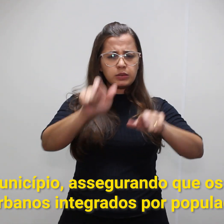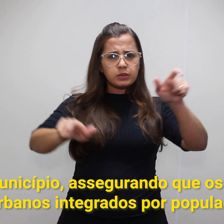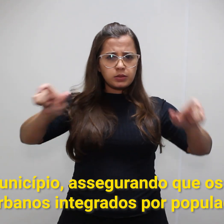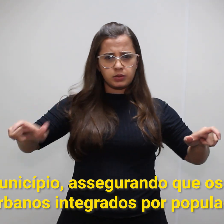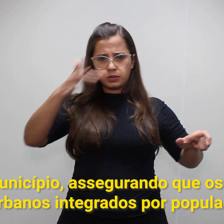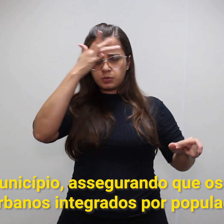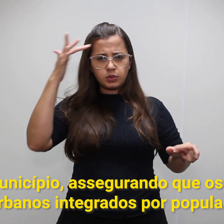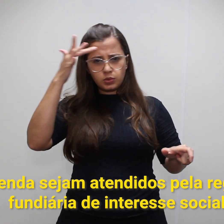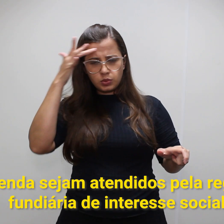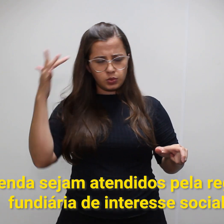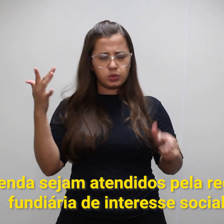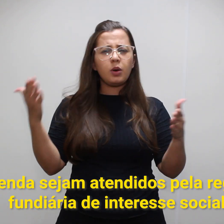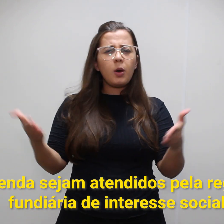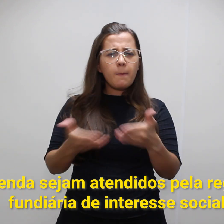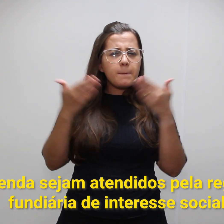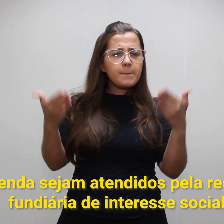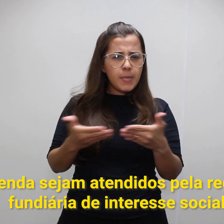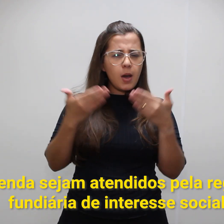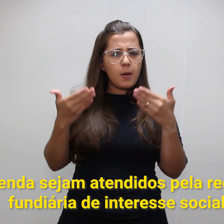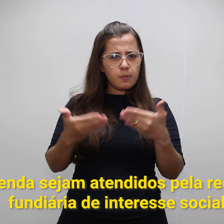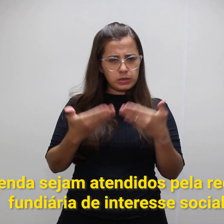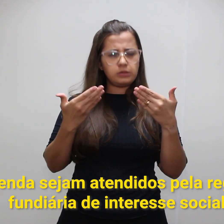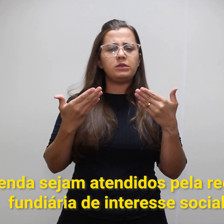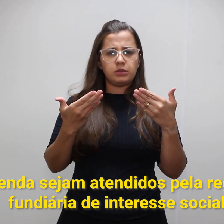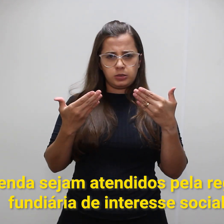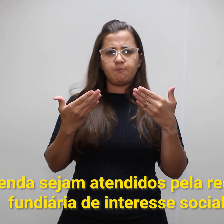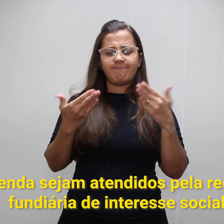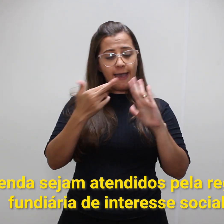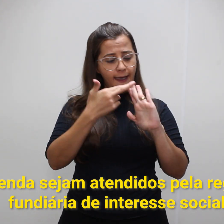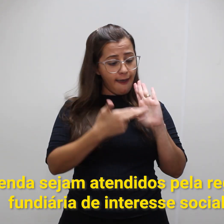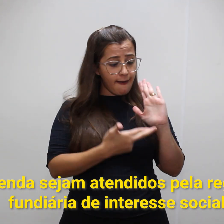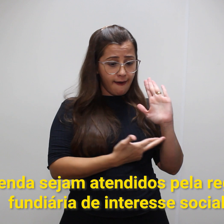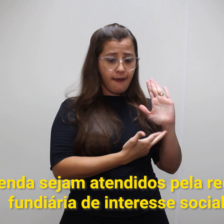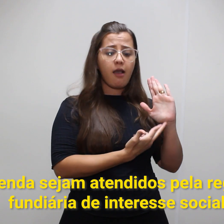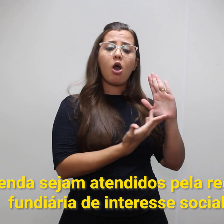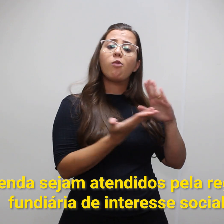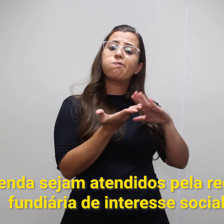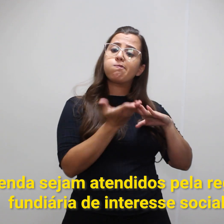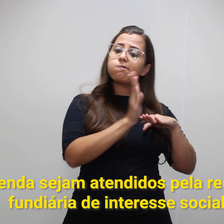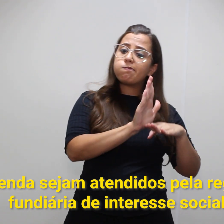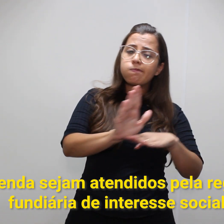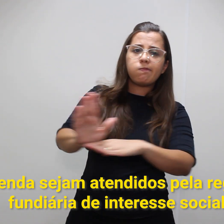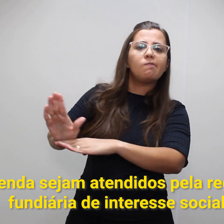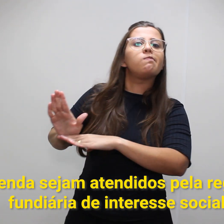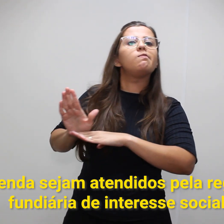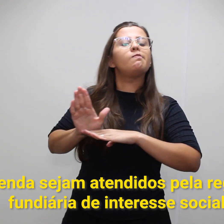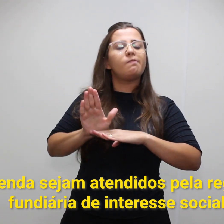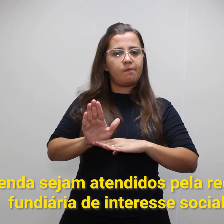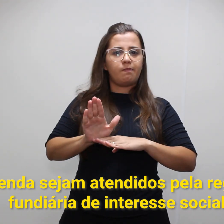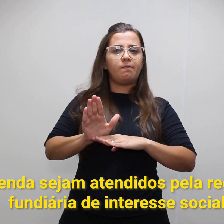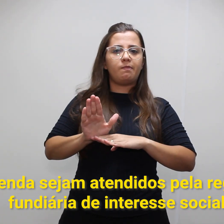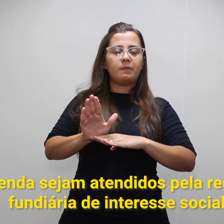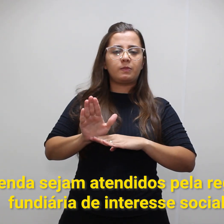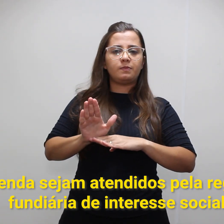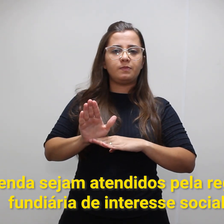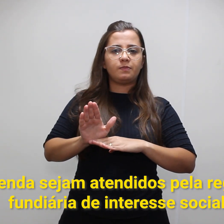população de baixa renda sejam atendidos pela regularização fundiária de interesse social.